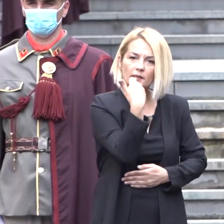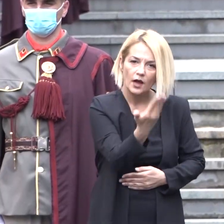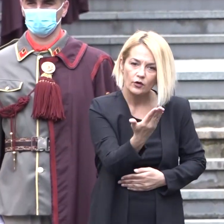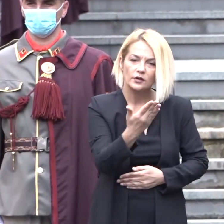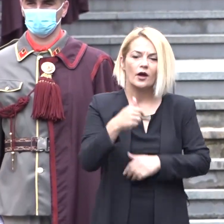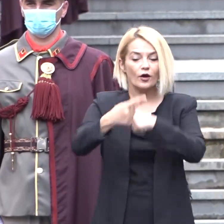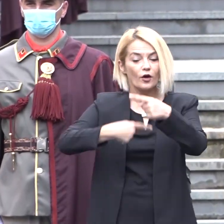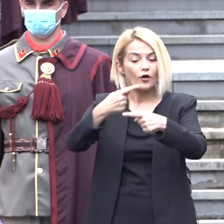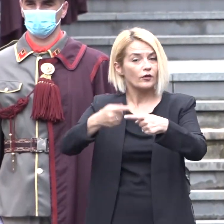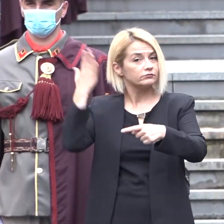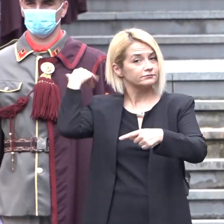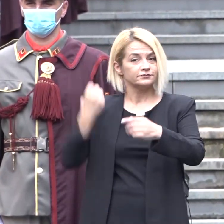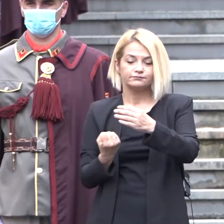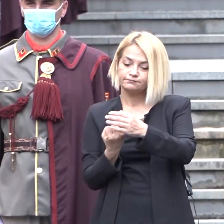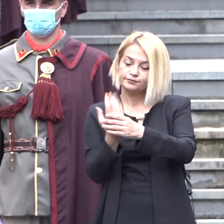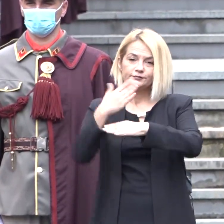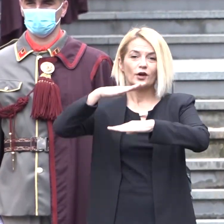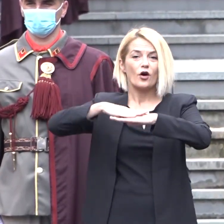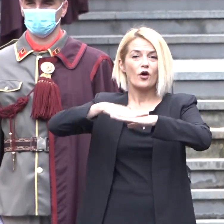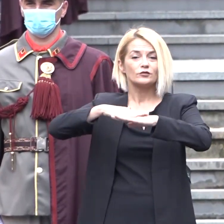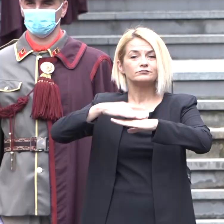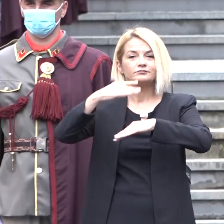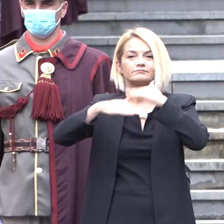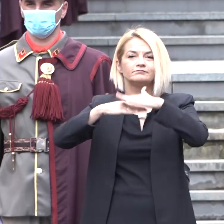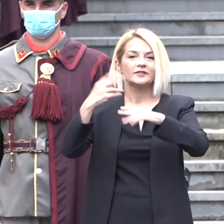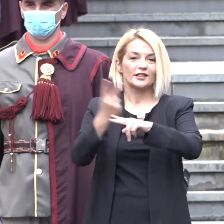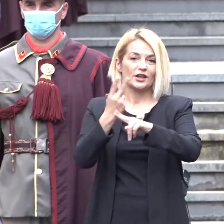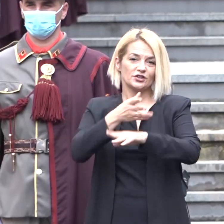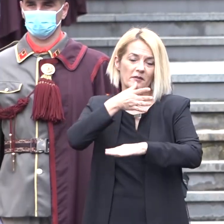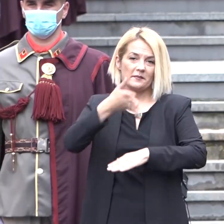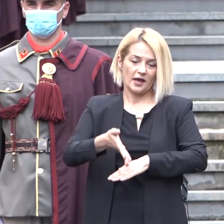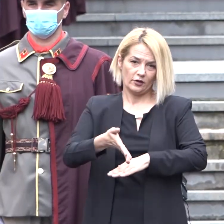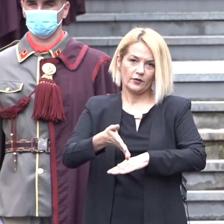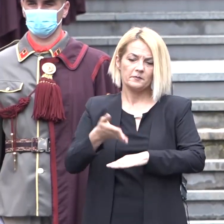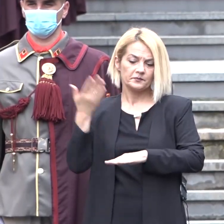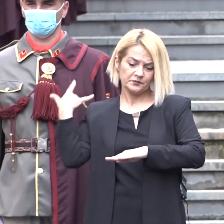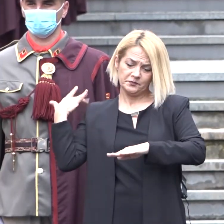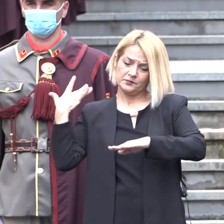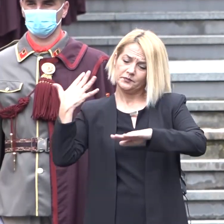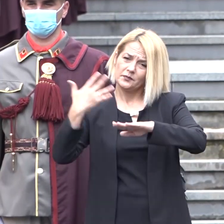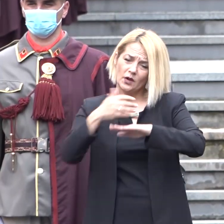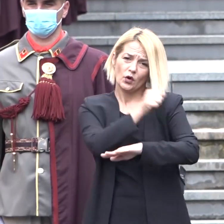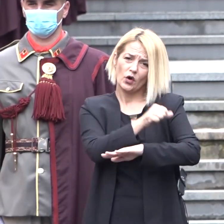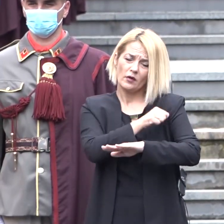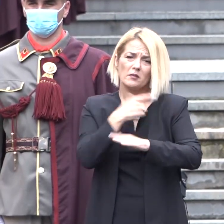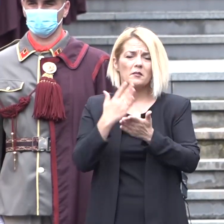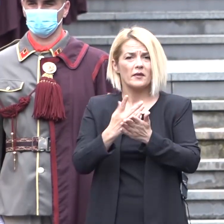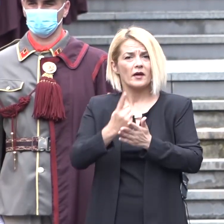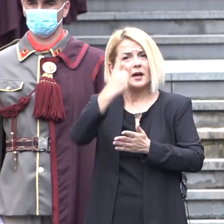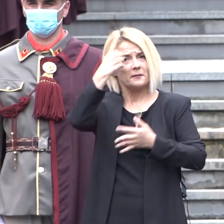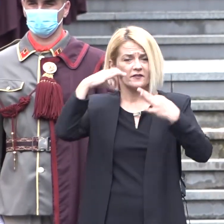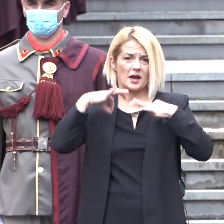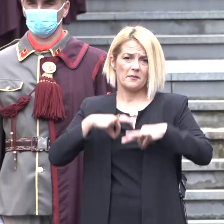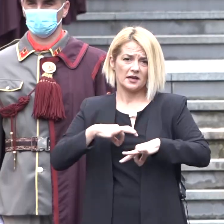на генерацијата која ги постави фундаментите на македонската државност. Во изминативе деценији беа одликувани првиот